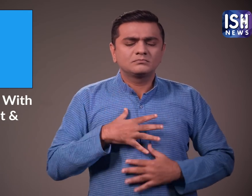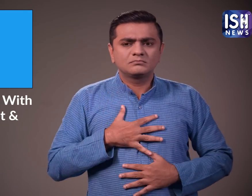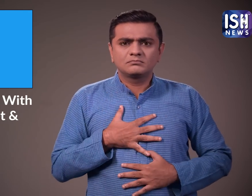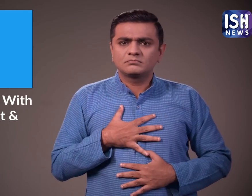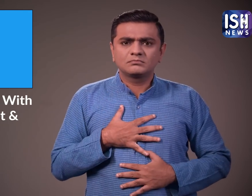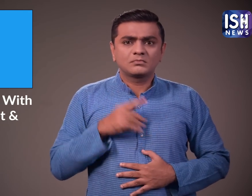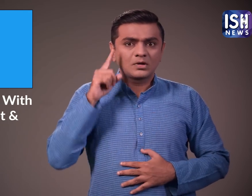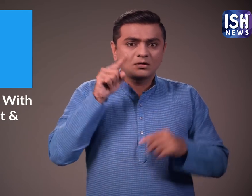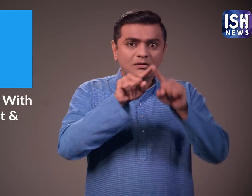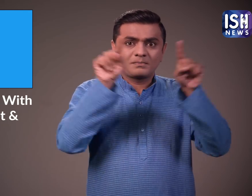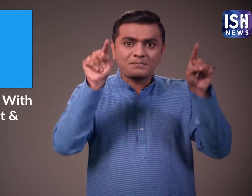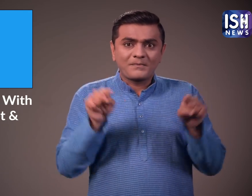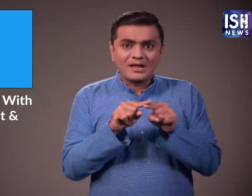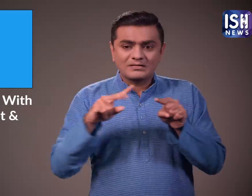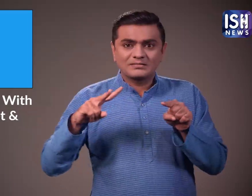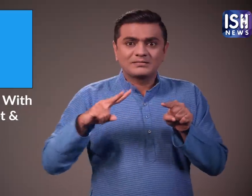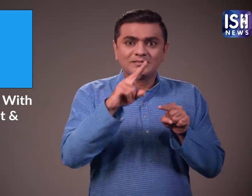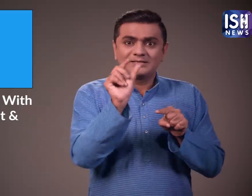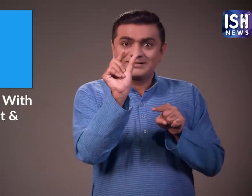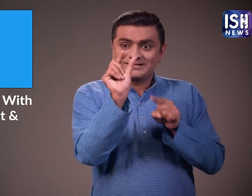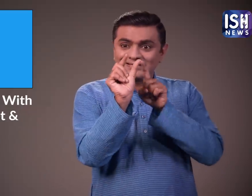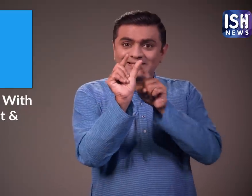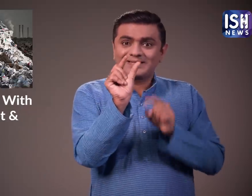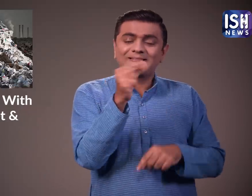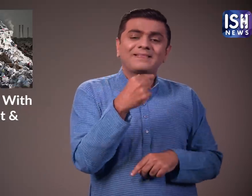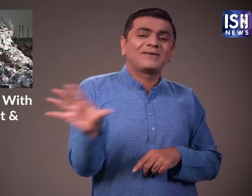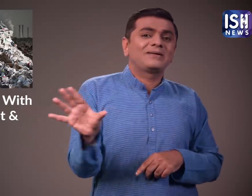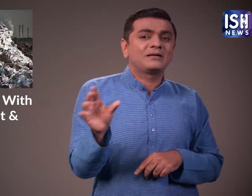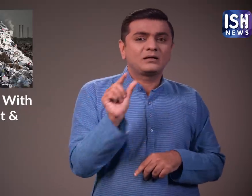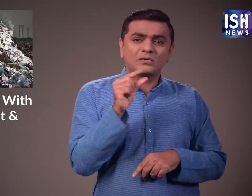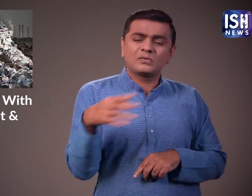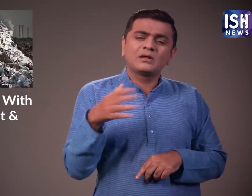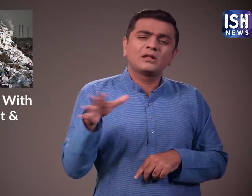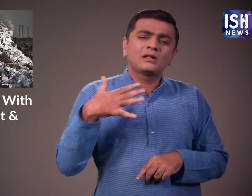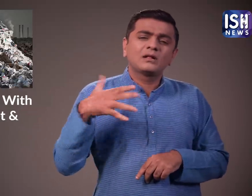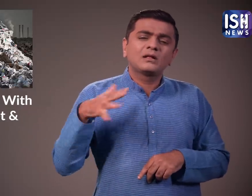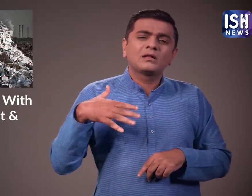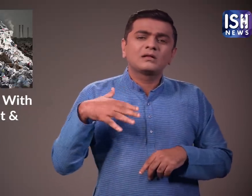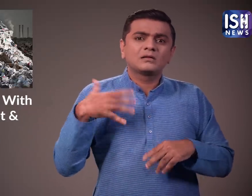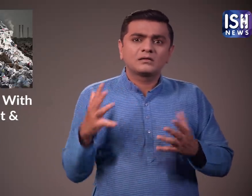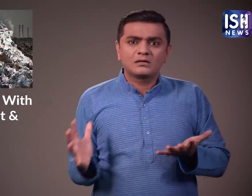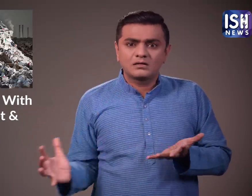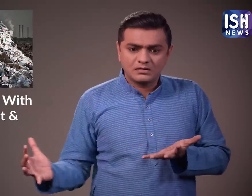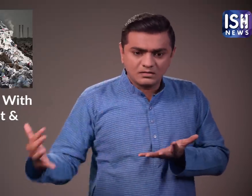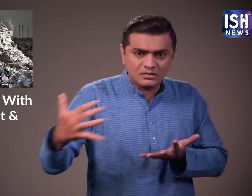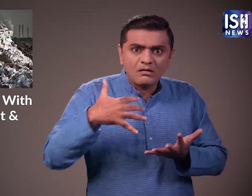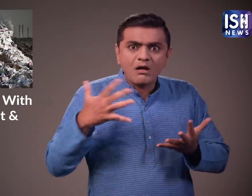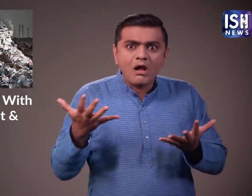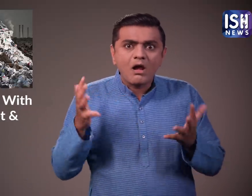यदि आप दूर के पैकेट से कटे हुए सबी छोटे टुकडों को एकटा करते हैं तो